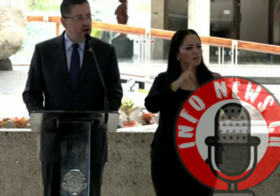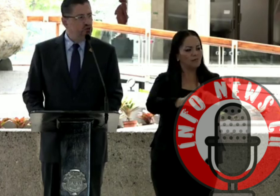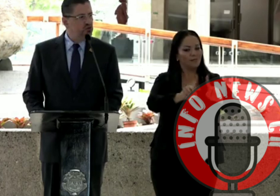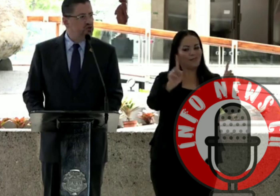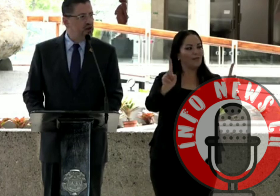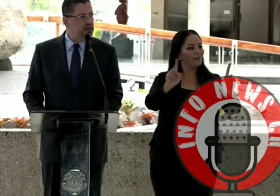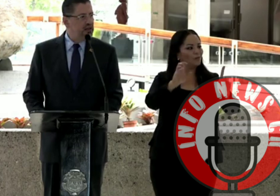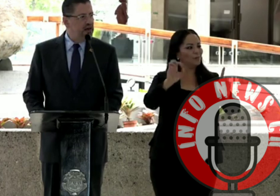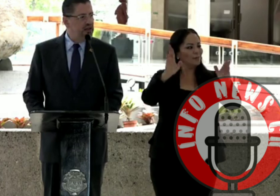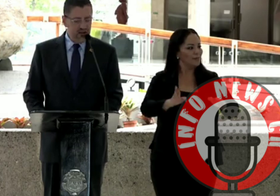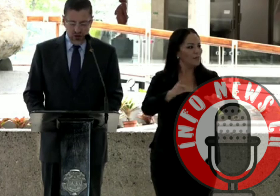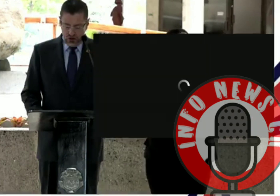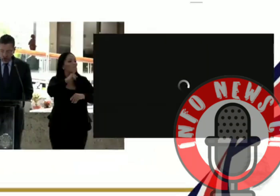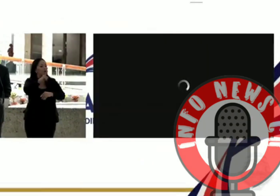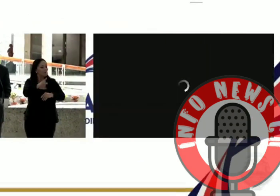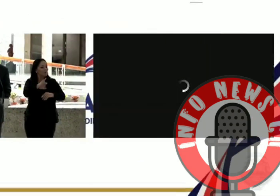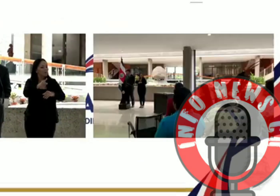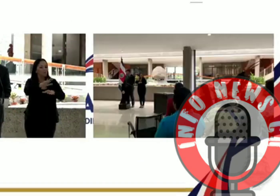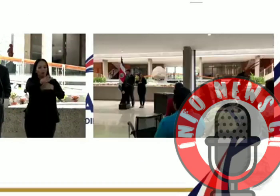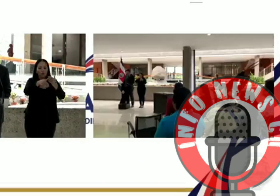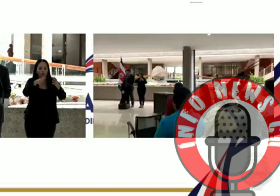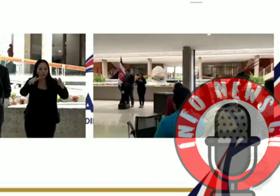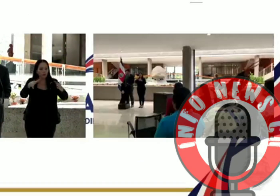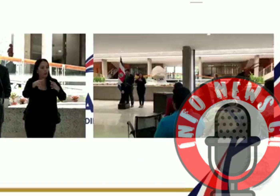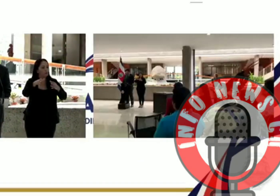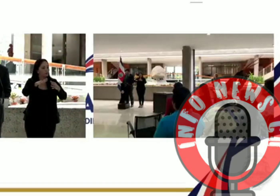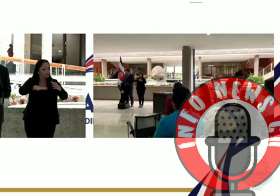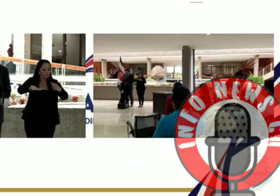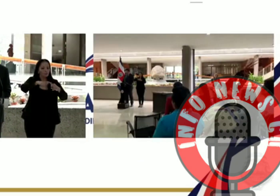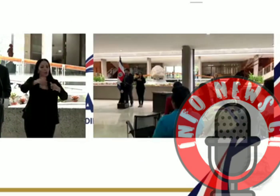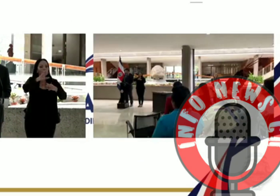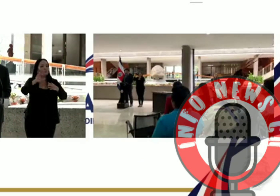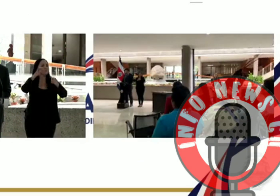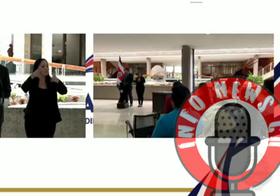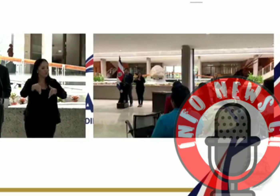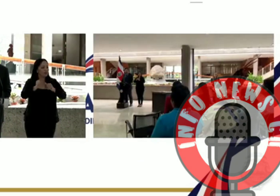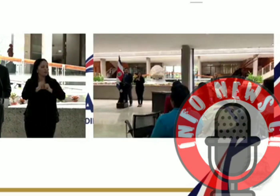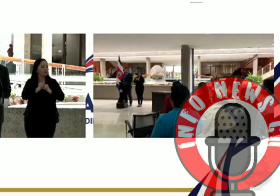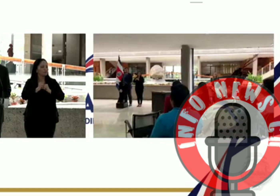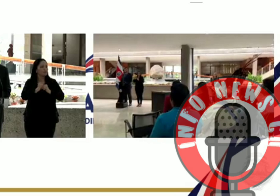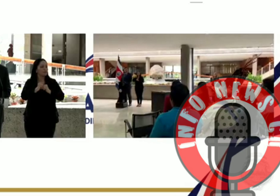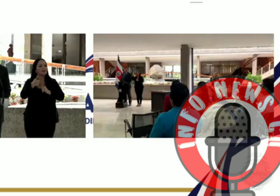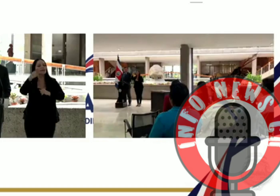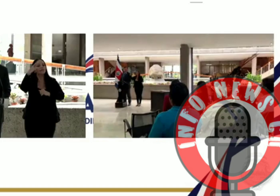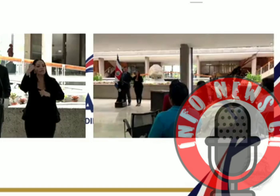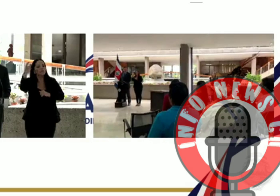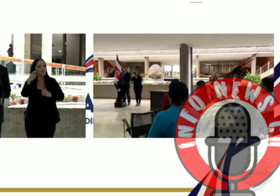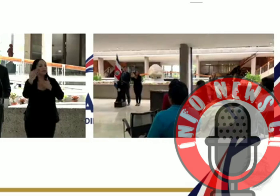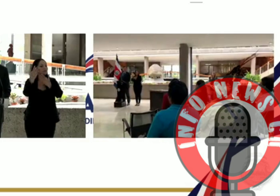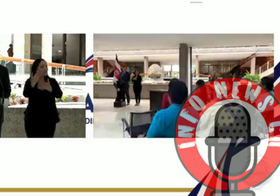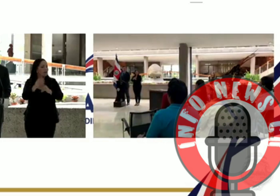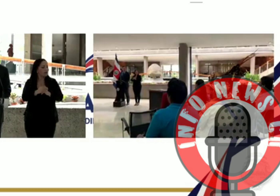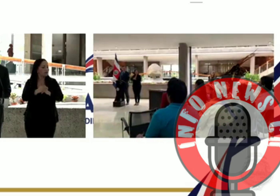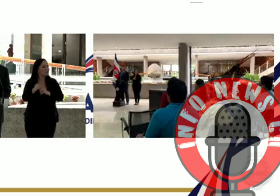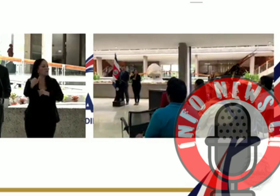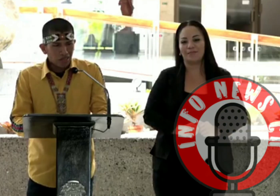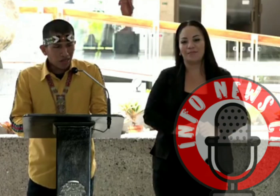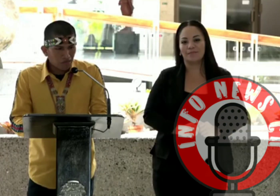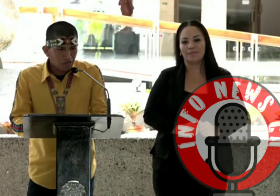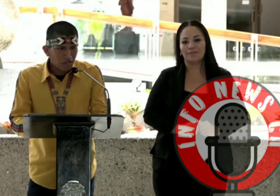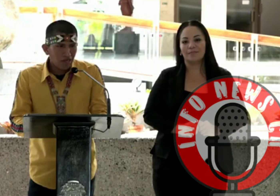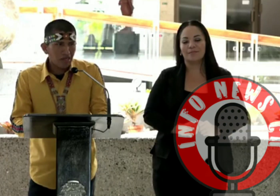cuando en realidad todos somos costarricenses con anhelos y esperanzas comunes.